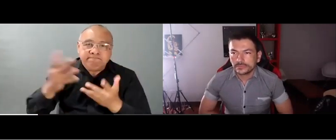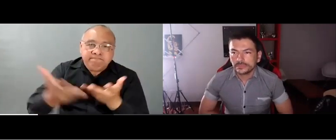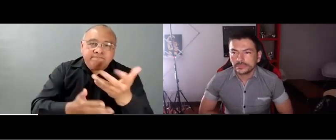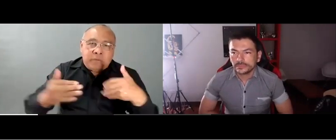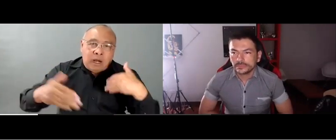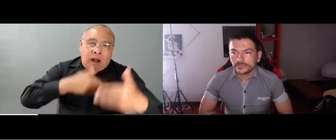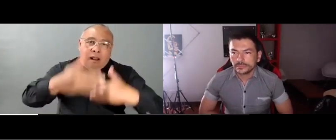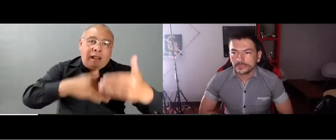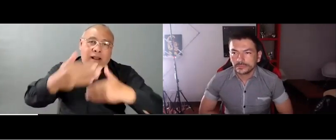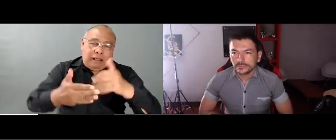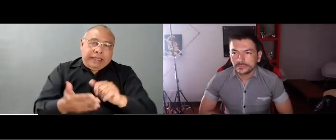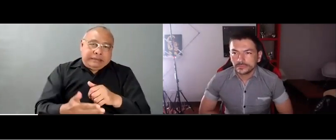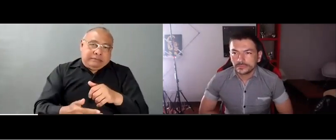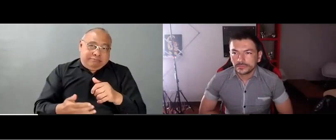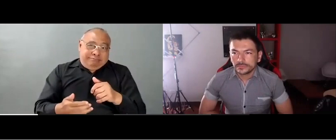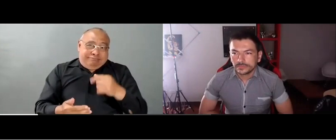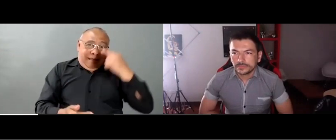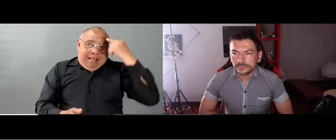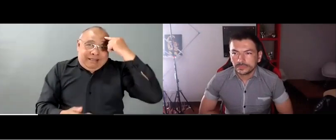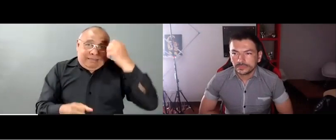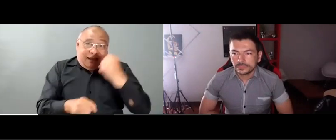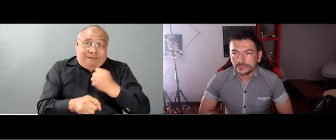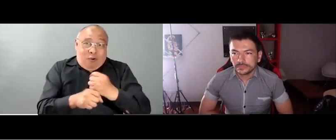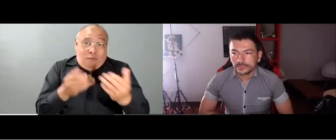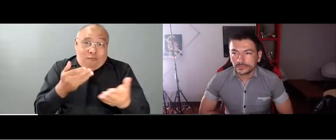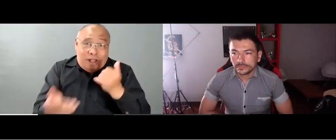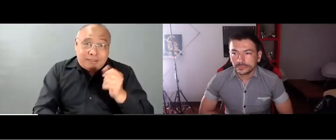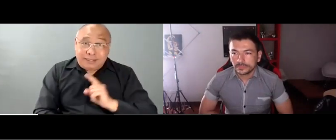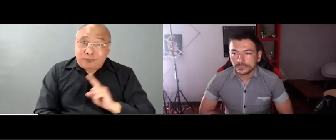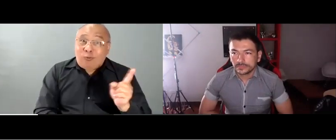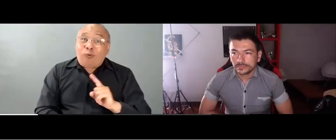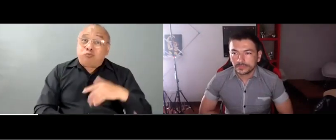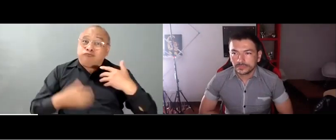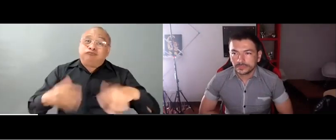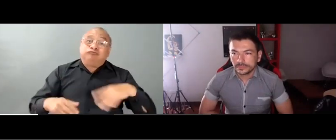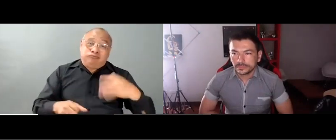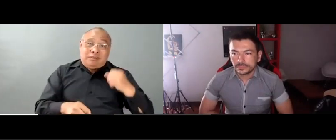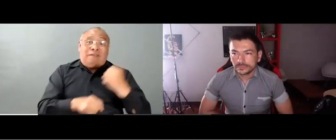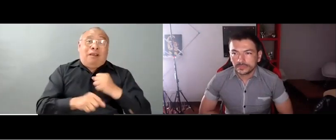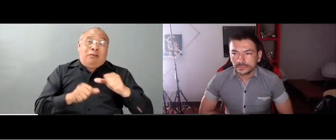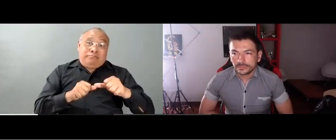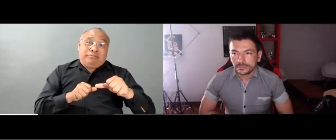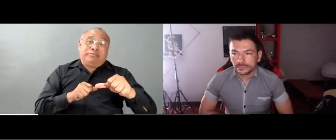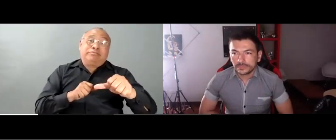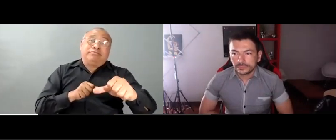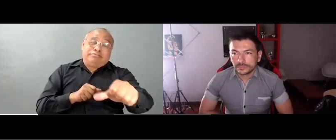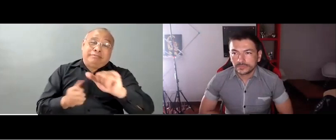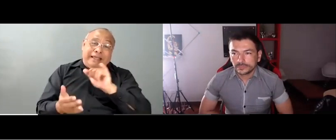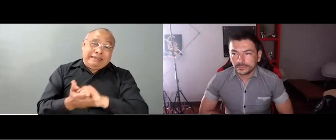en hacer este apoyo, pero no pudieron hacerlo debido a las indicaciones que se tenían desde la Secretaría de Movilidad Distrital. Por lo tal,